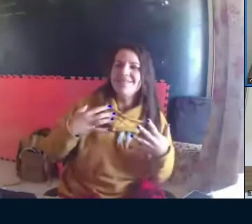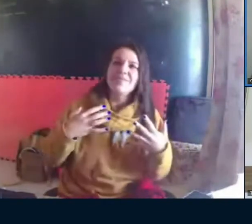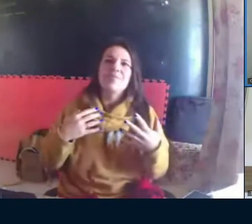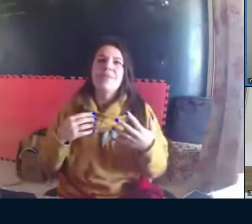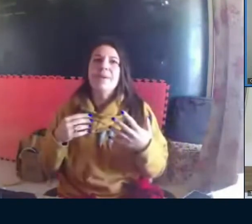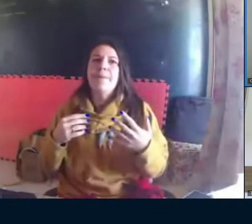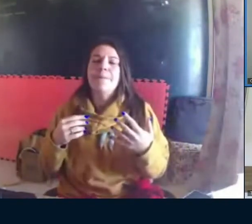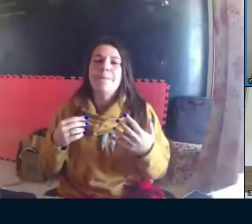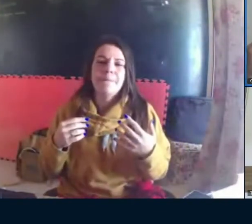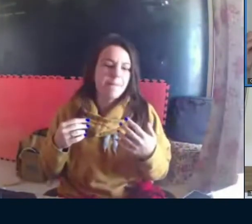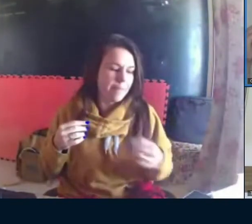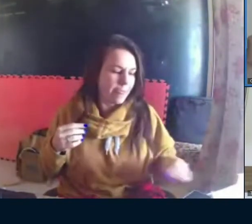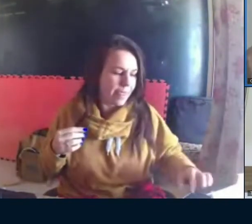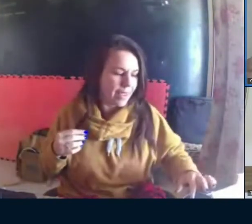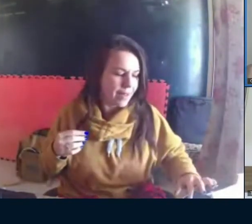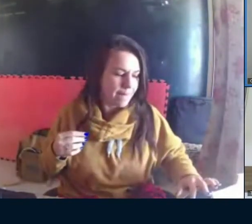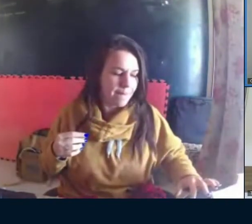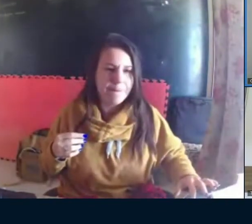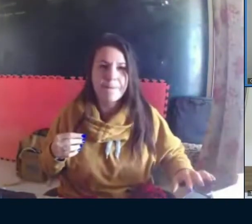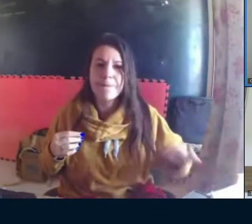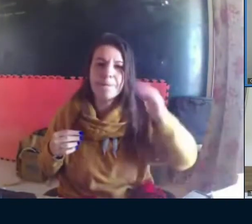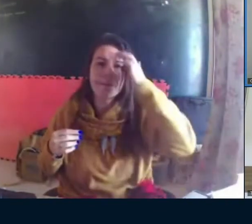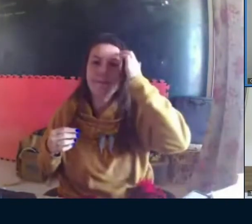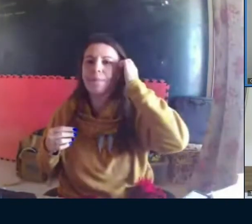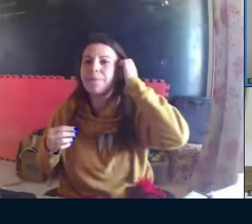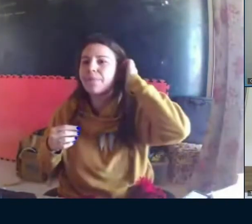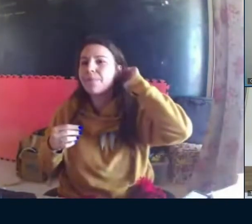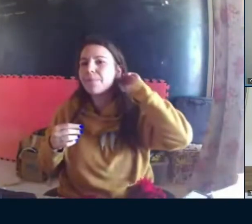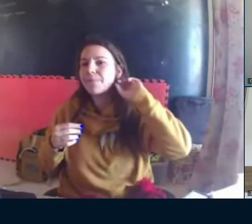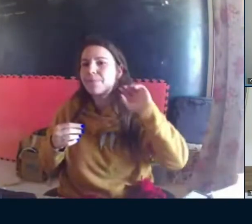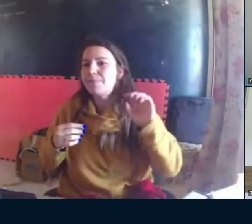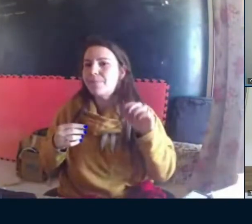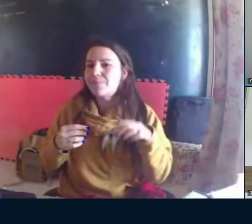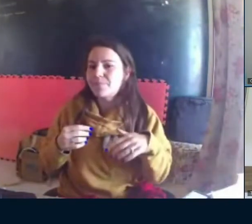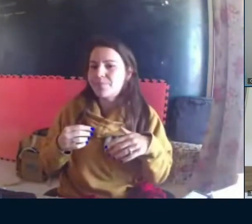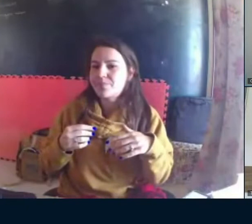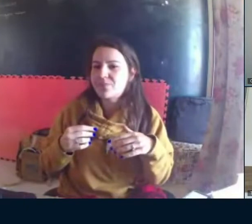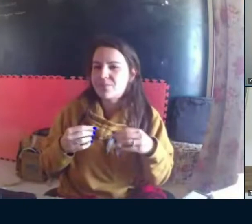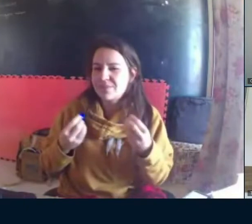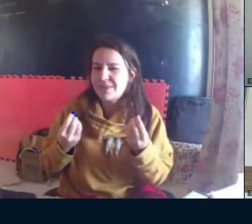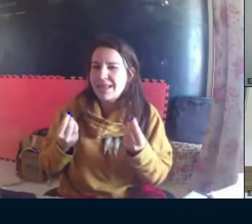relação, só com a parte sonora, só com os sons, né? Sim.